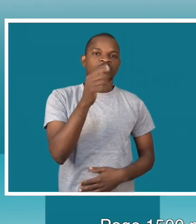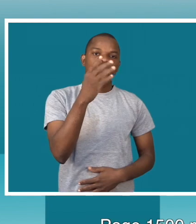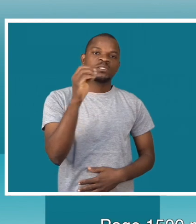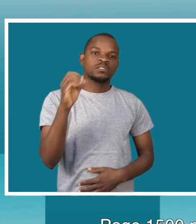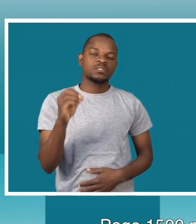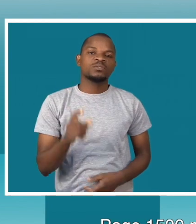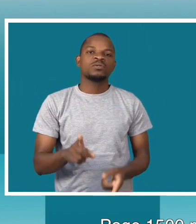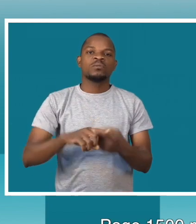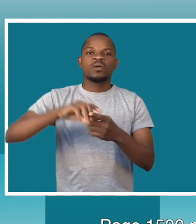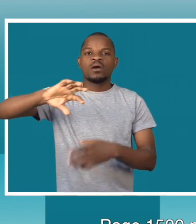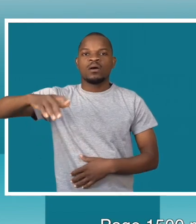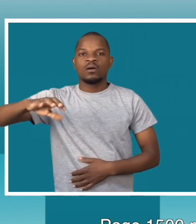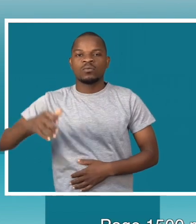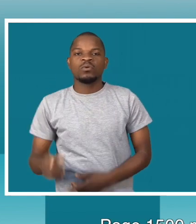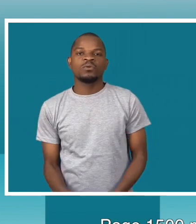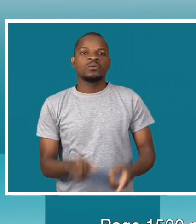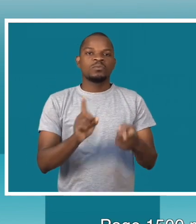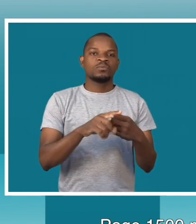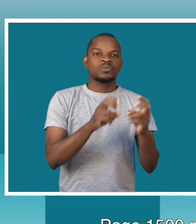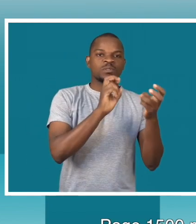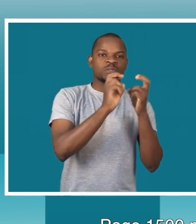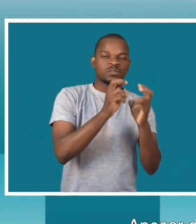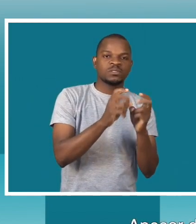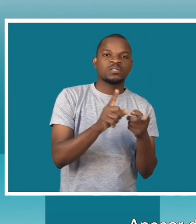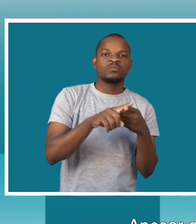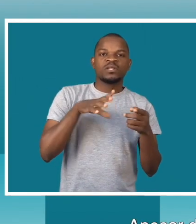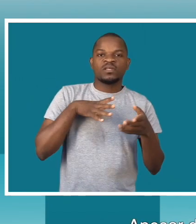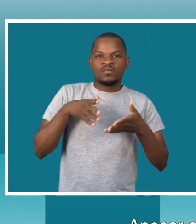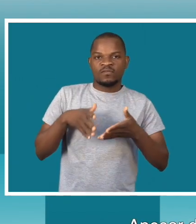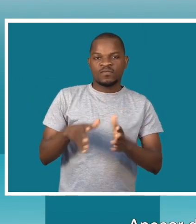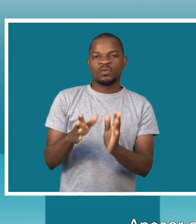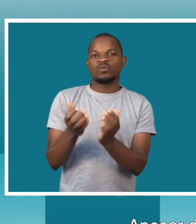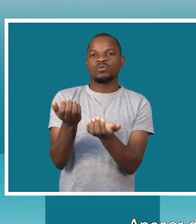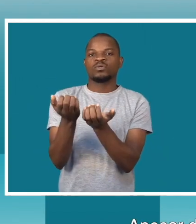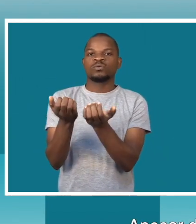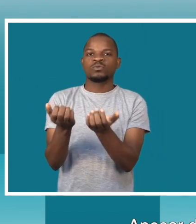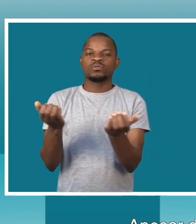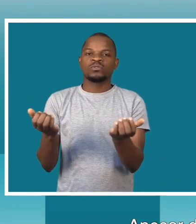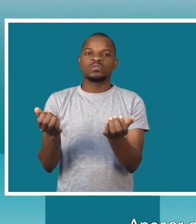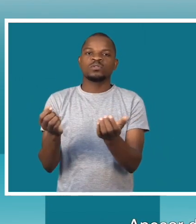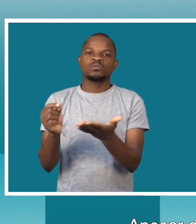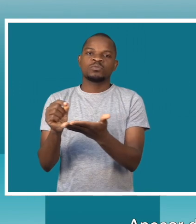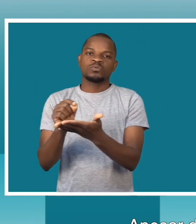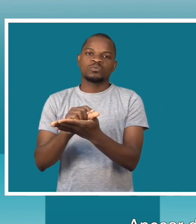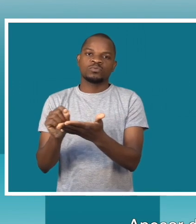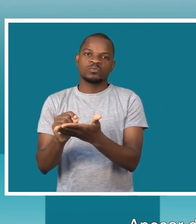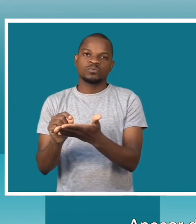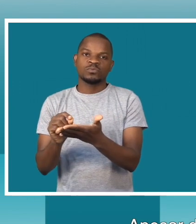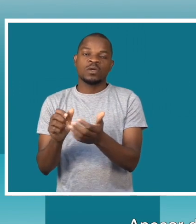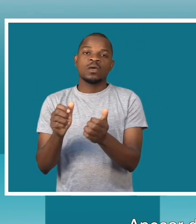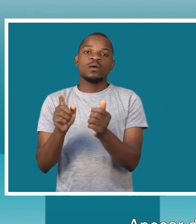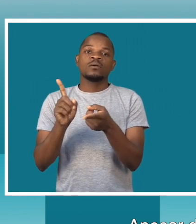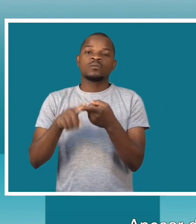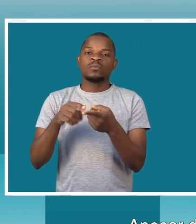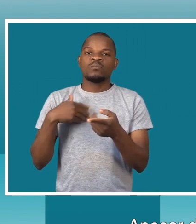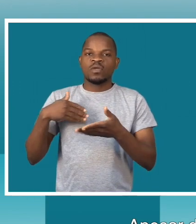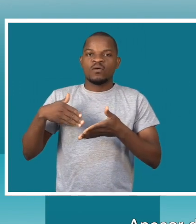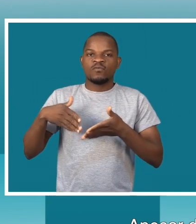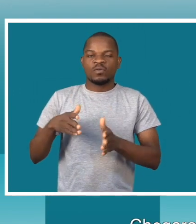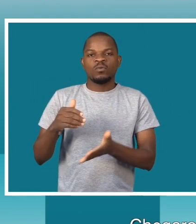energia. Tenho criança que estuda. Apesar que meu filho me ajuda, mas eu também tenho que estender uma mão, ajudar meu filho. Então,